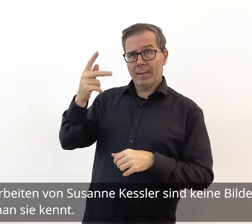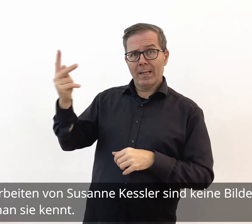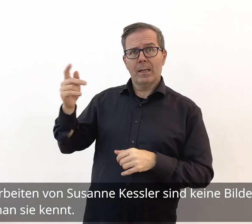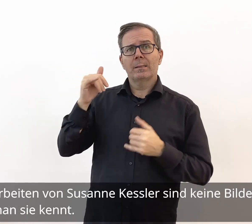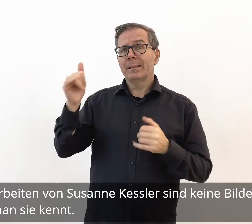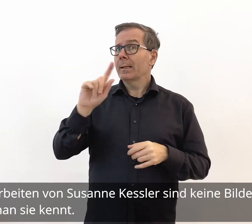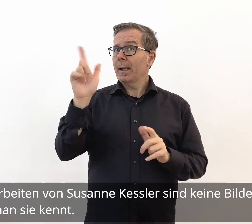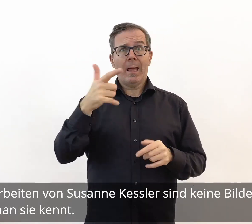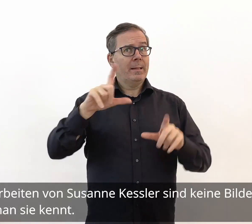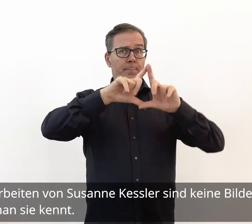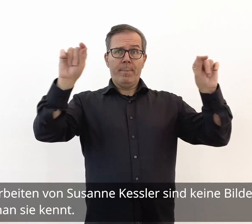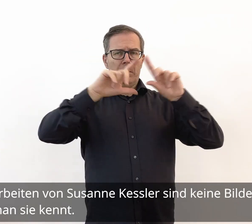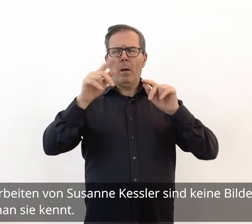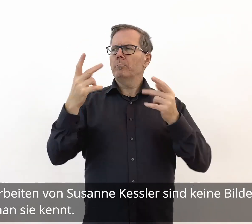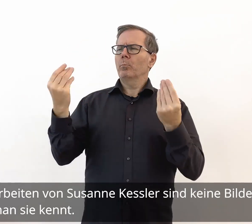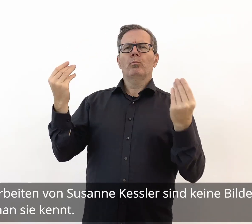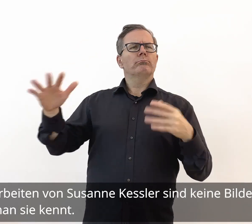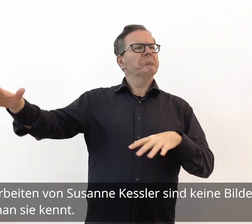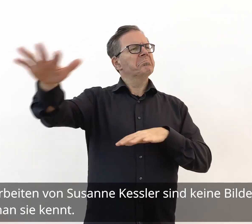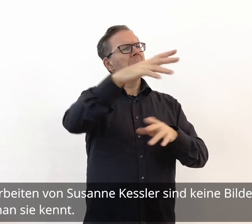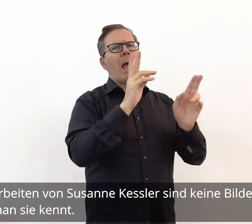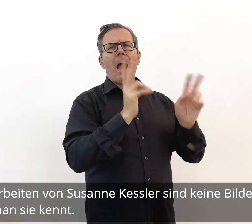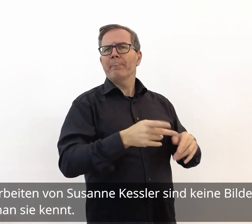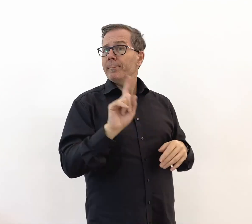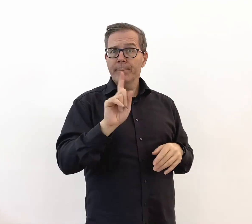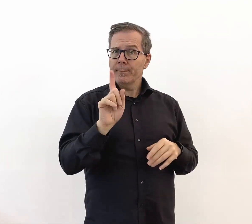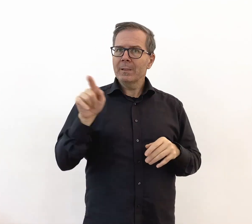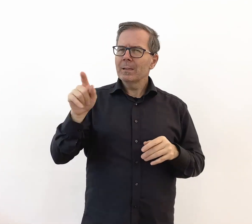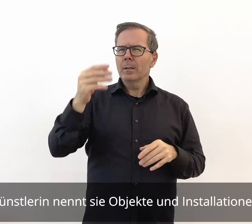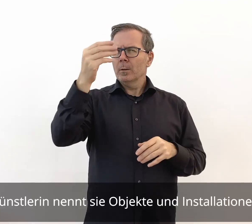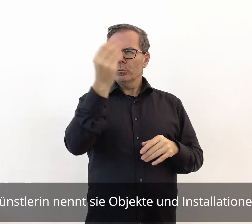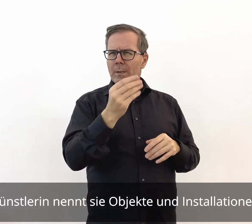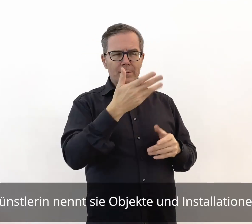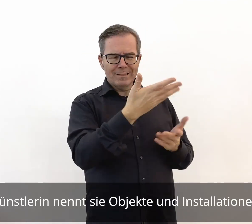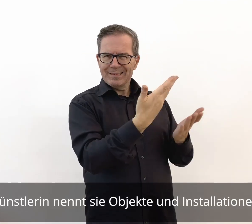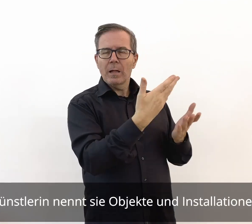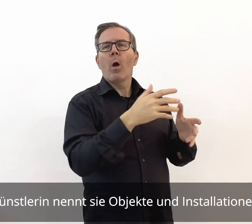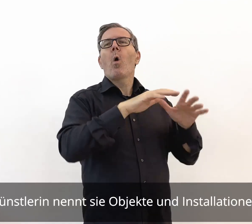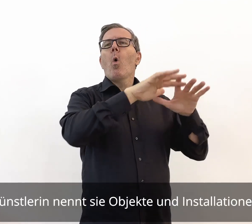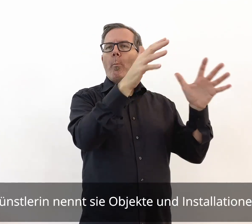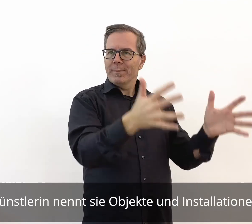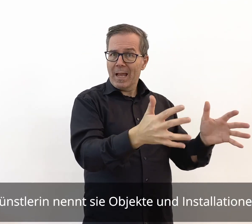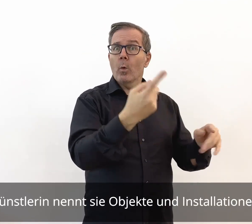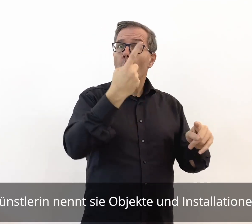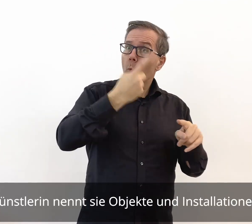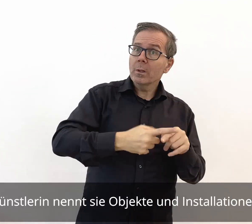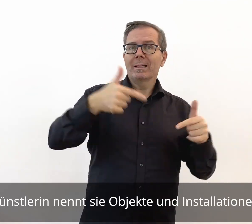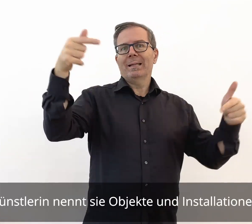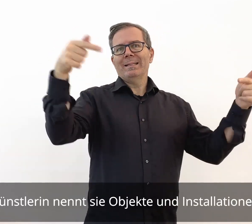Kessler sind keine Bilder, wie man sie kennt. Die Künstlerin nennt sie Objekte und